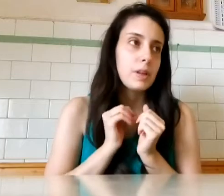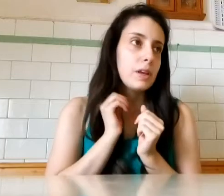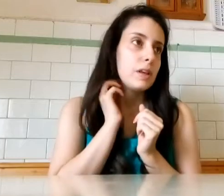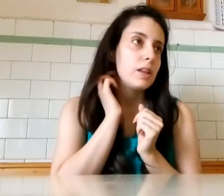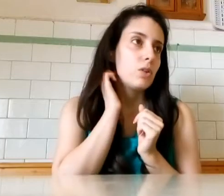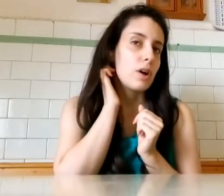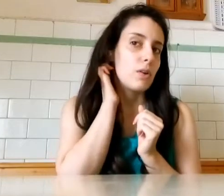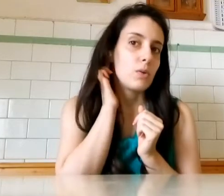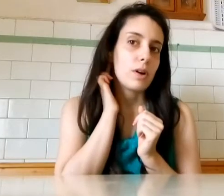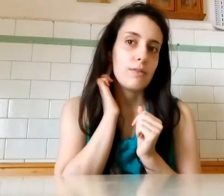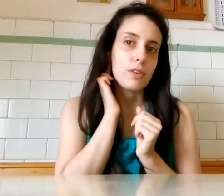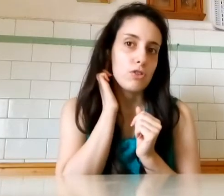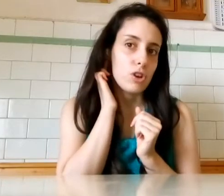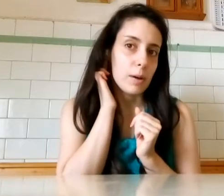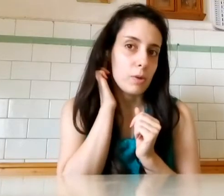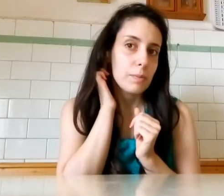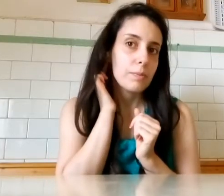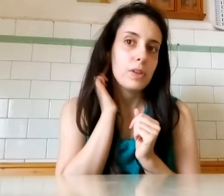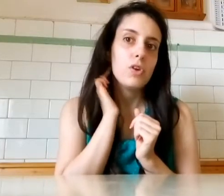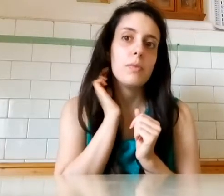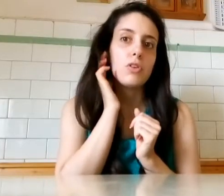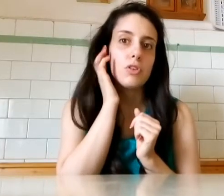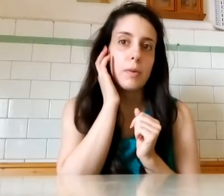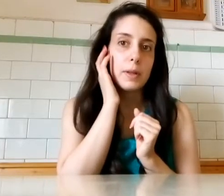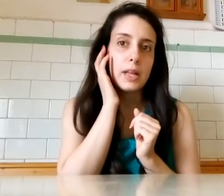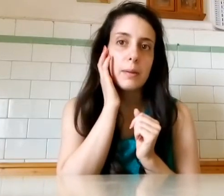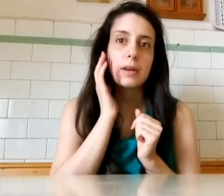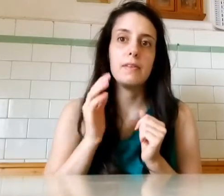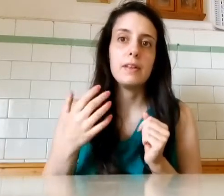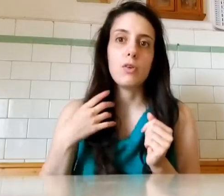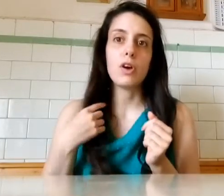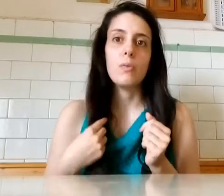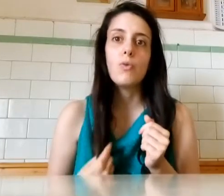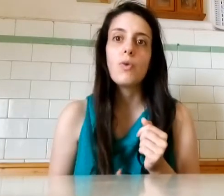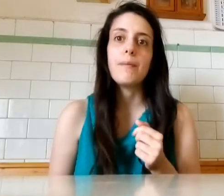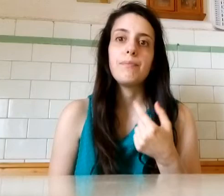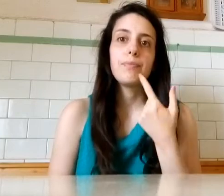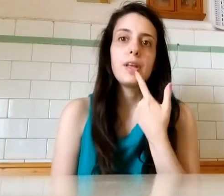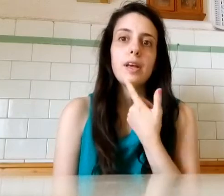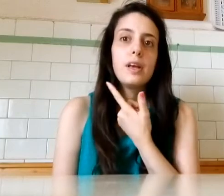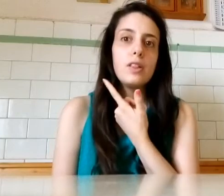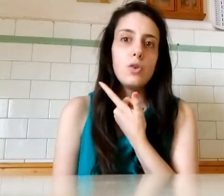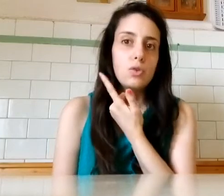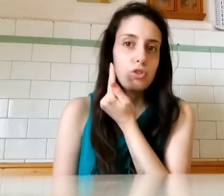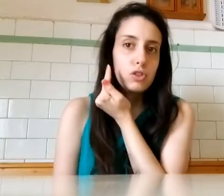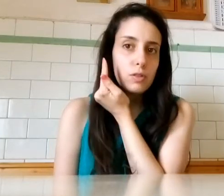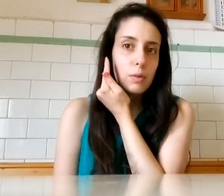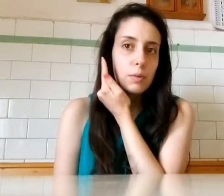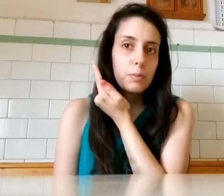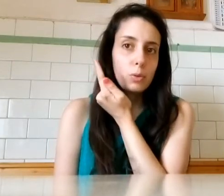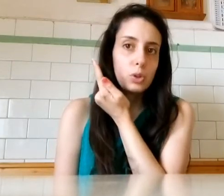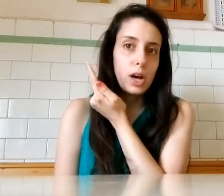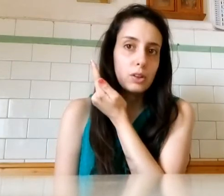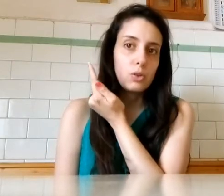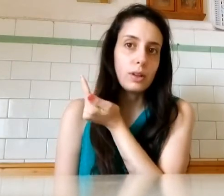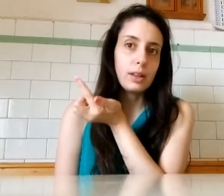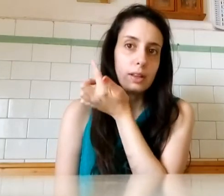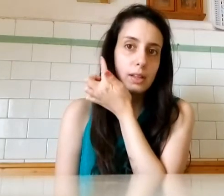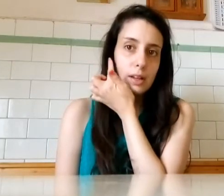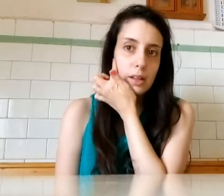Questo cavoli qua che facciamo? Io mi sono spaventata perché vedevo che comunque non riuscivo più tanto a sentire di